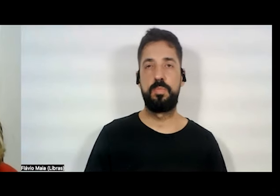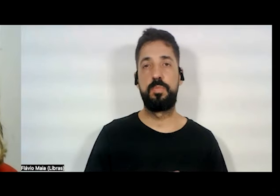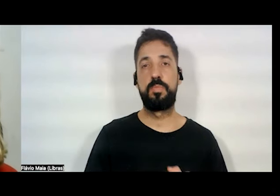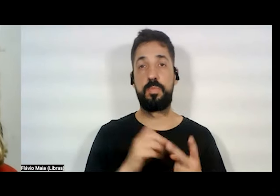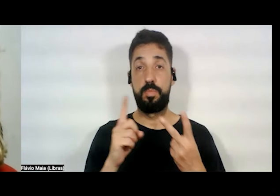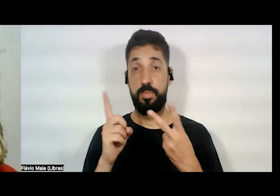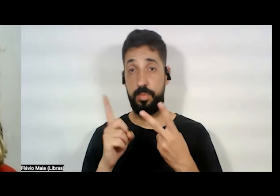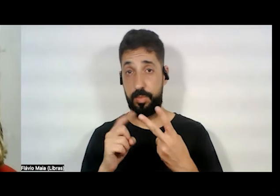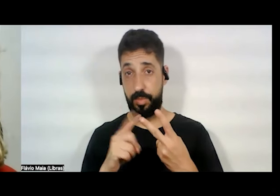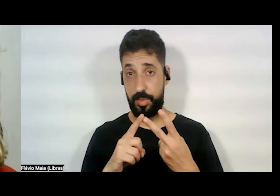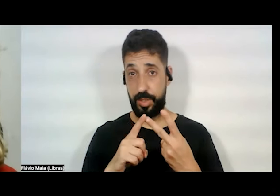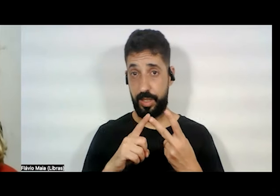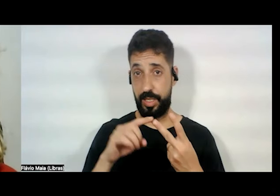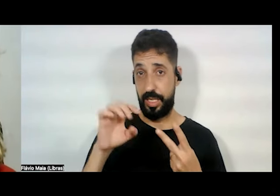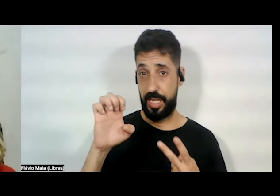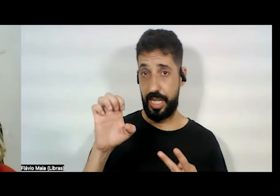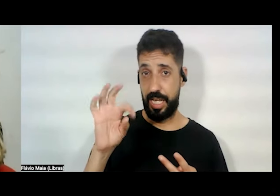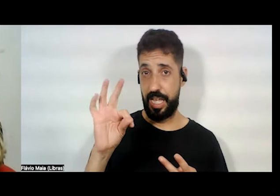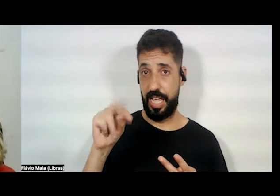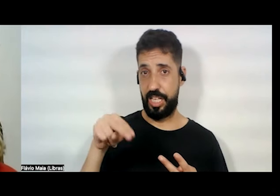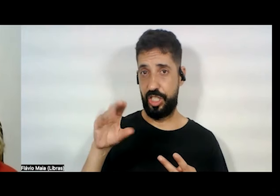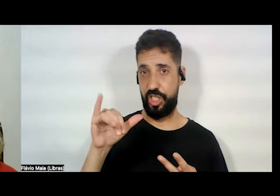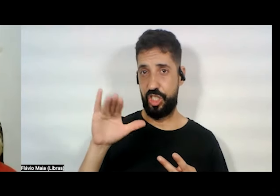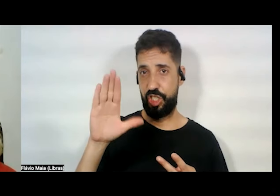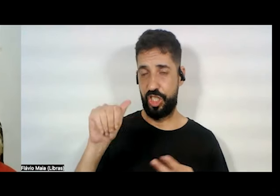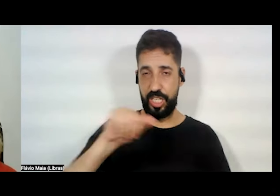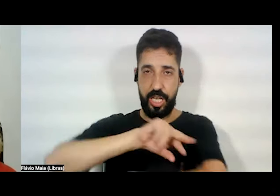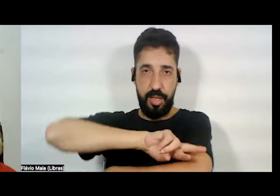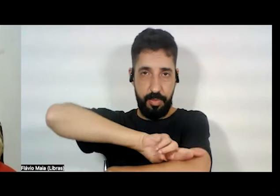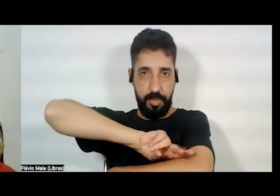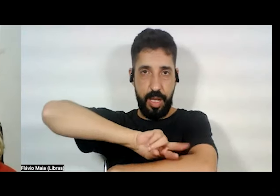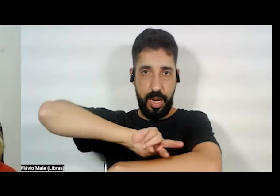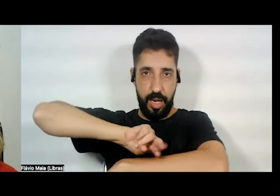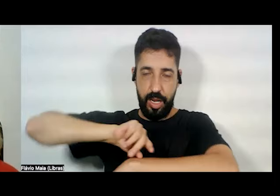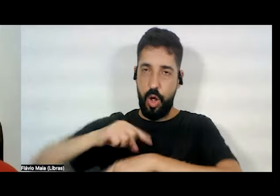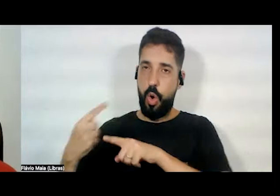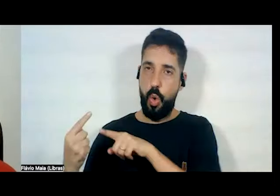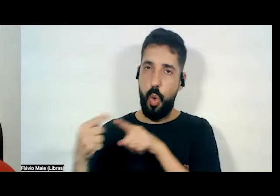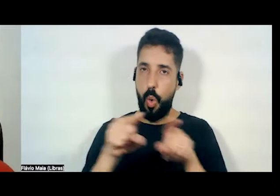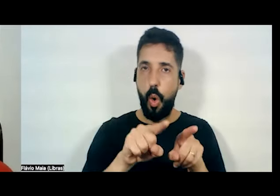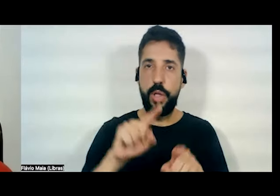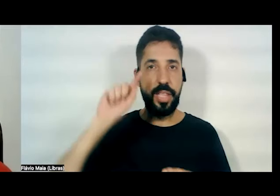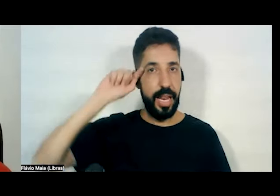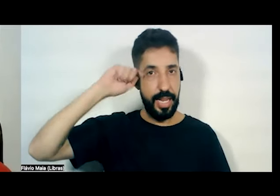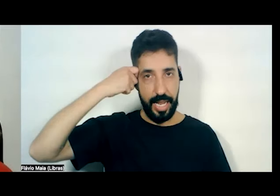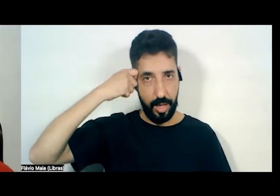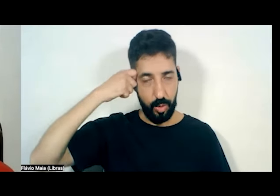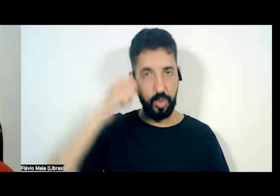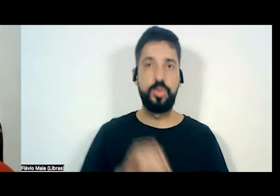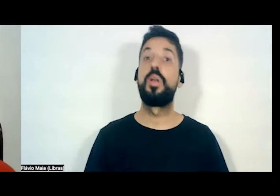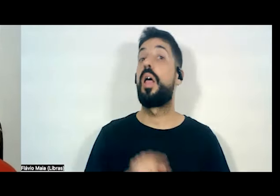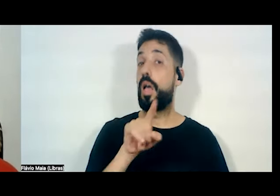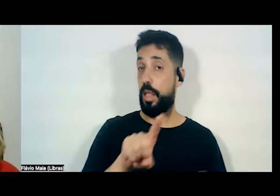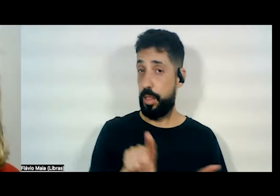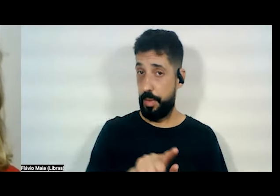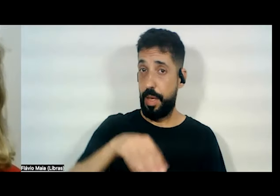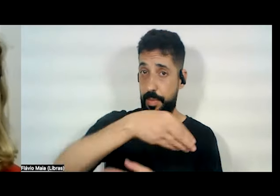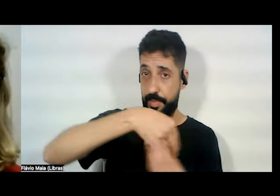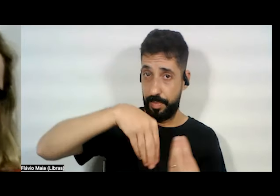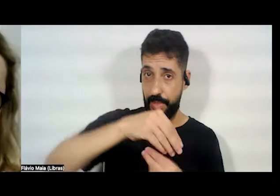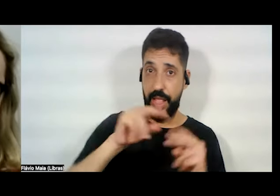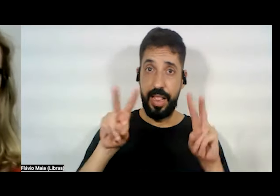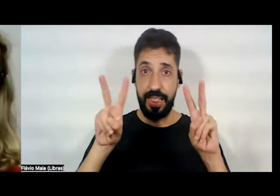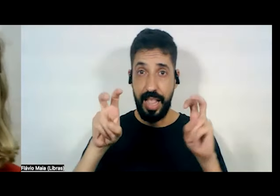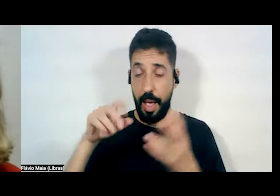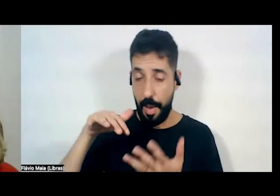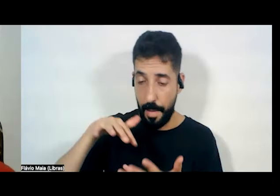étnica, racial contra os negros e negras. E aqui também se mistura o tema do mundo